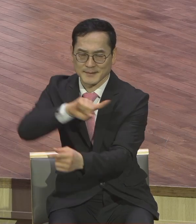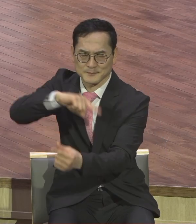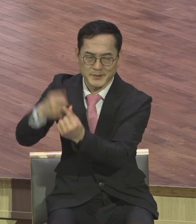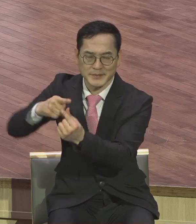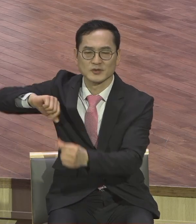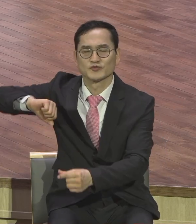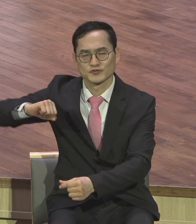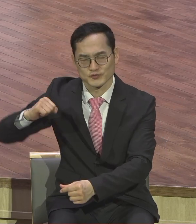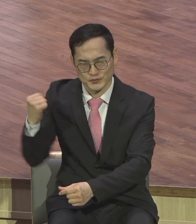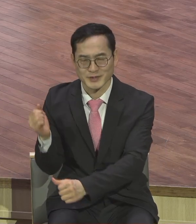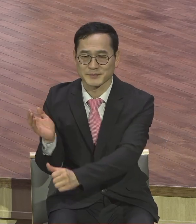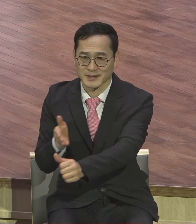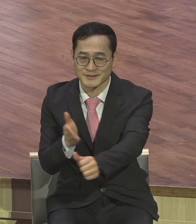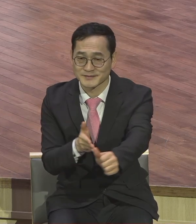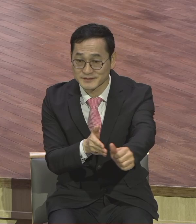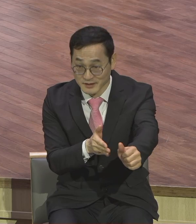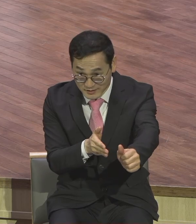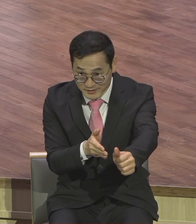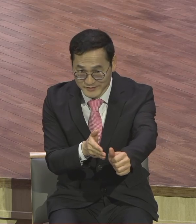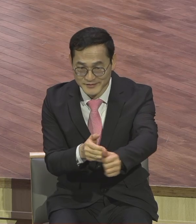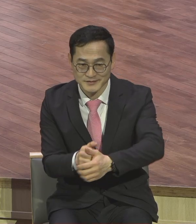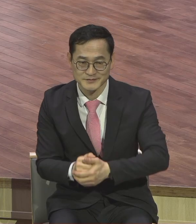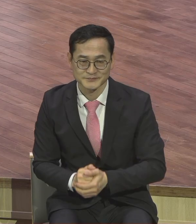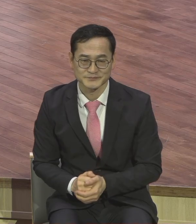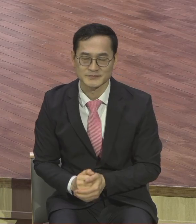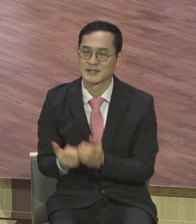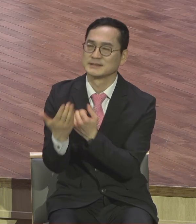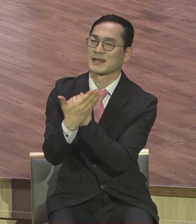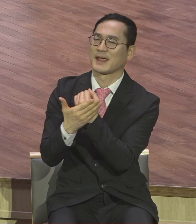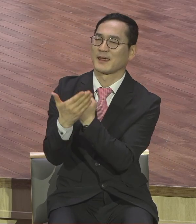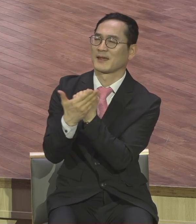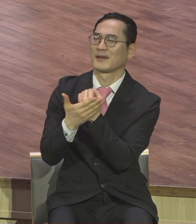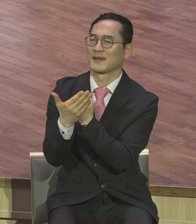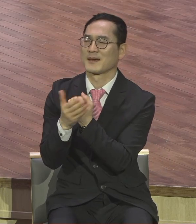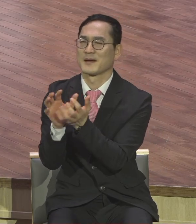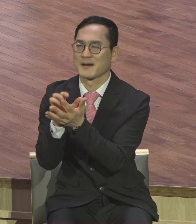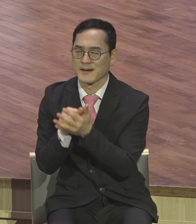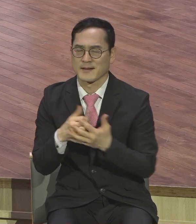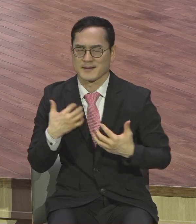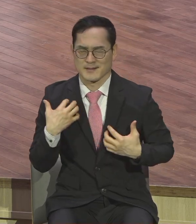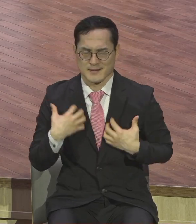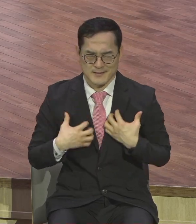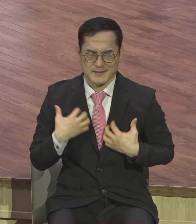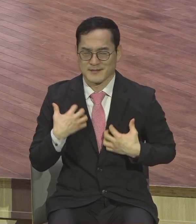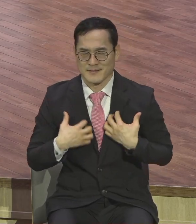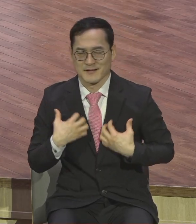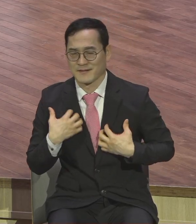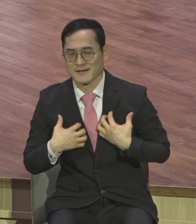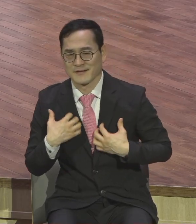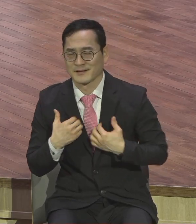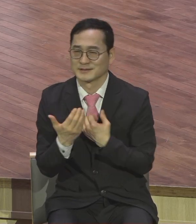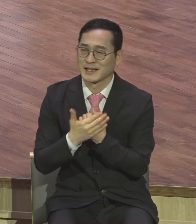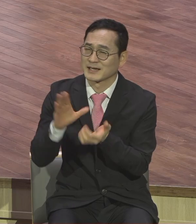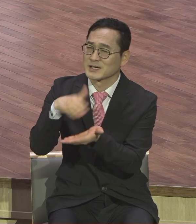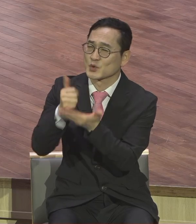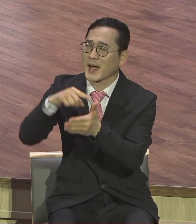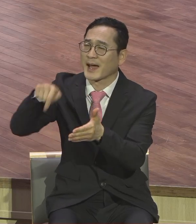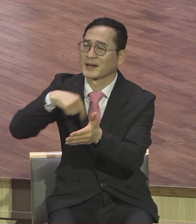포럼하고 여러분이 그리스도 안에서 누리면요 사람들이 말 안 해도 그냥 도와주고 그냥